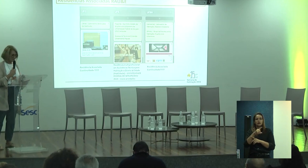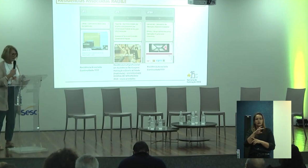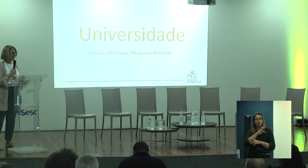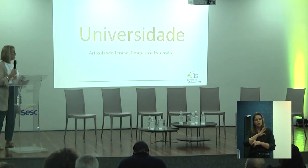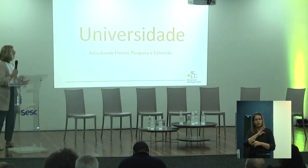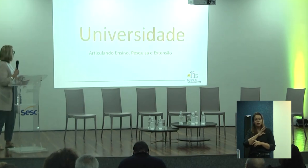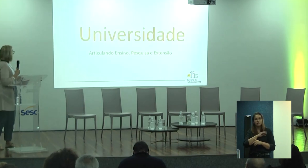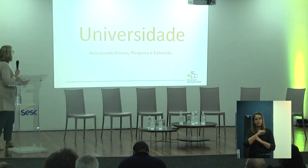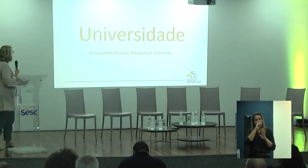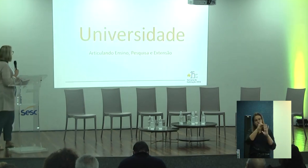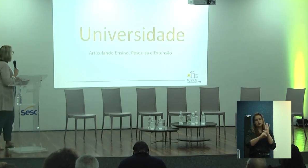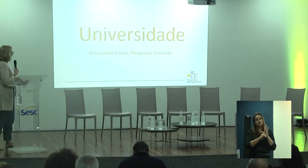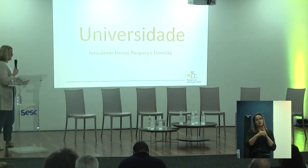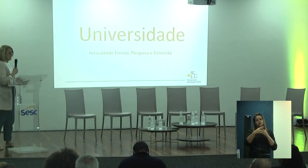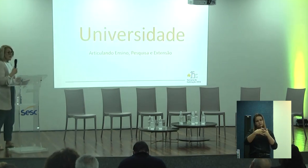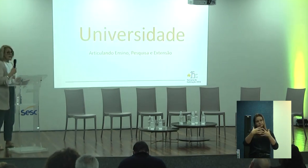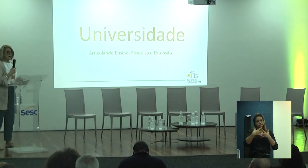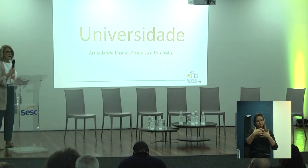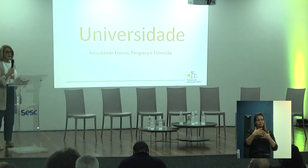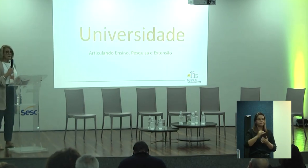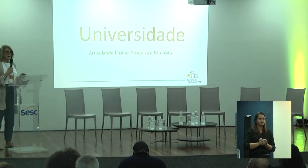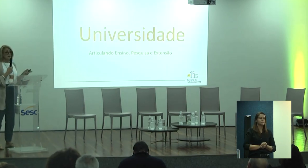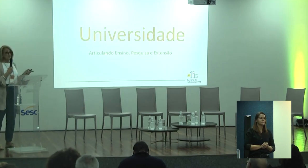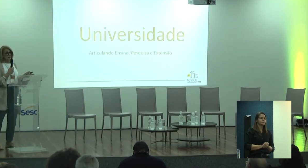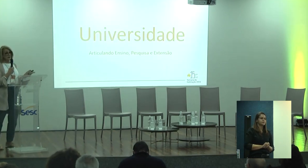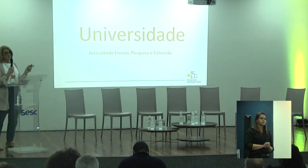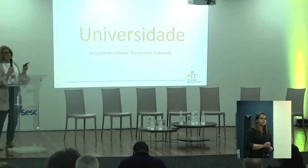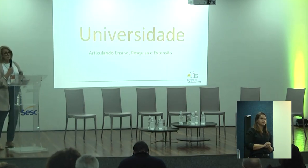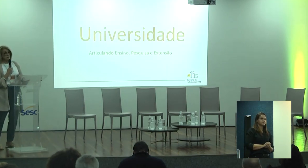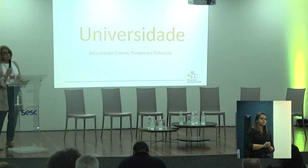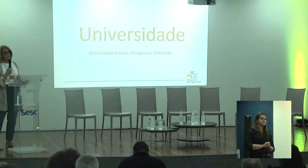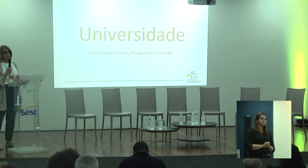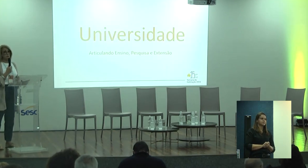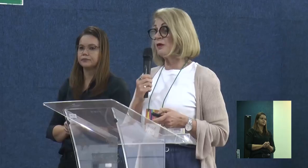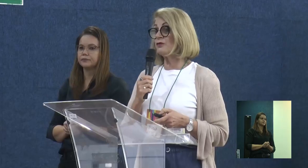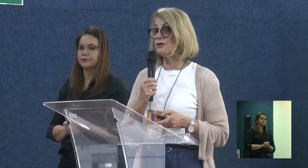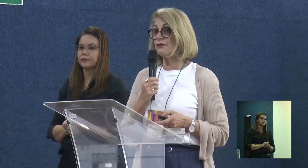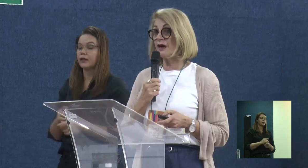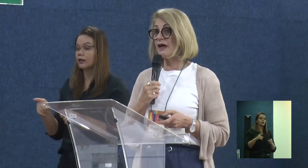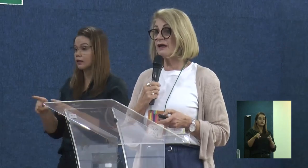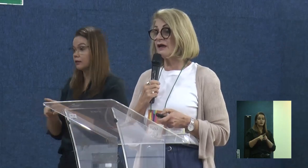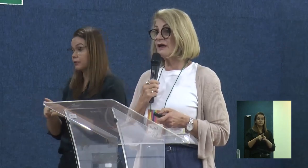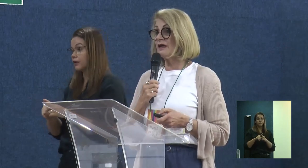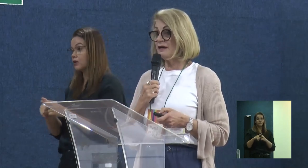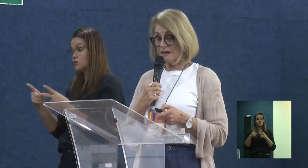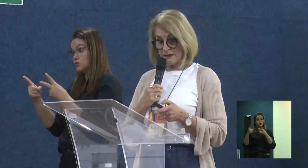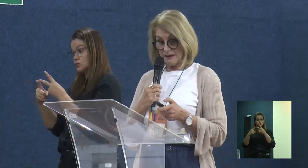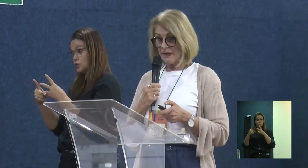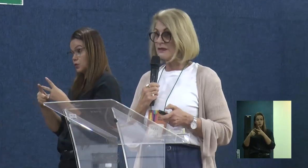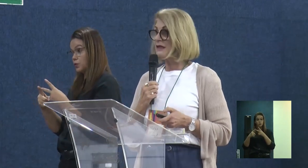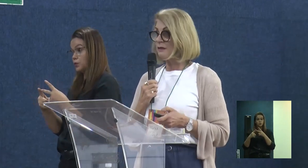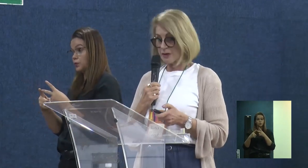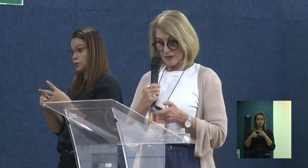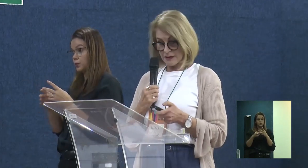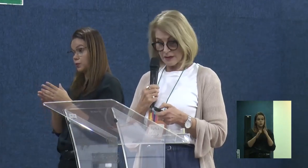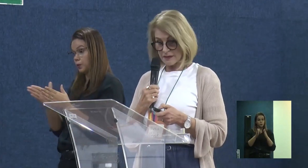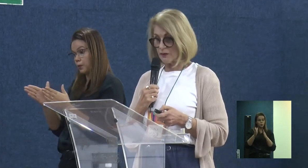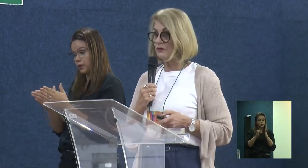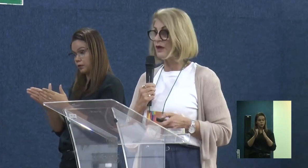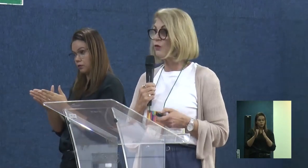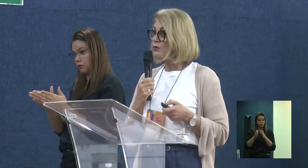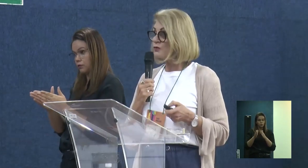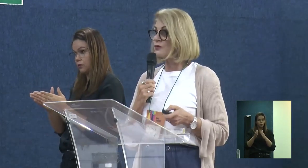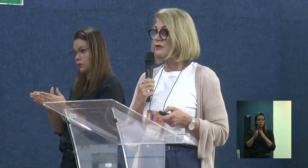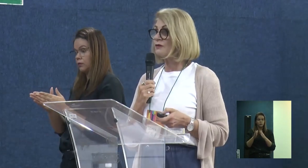cidade. Bom, e aí, então, né, o meu segundo momento de fala é entender exatamente